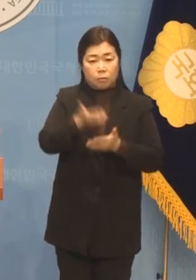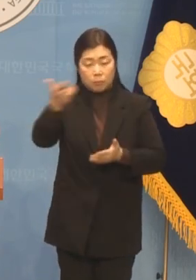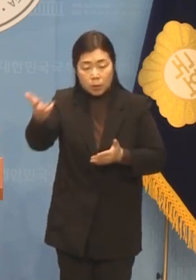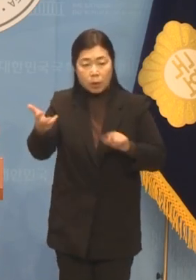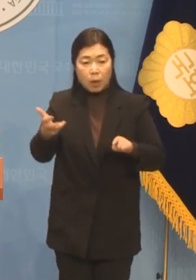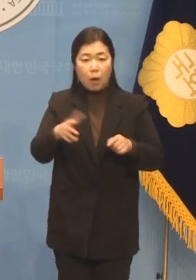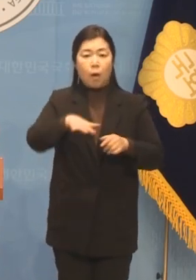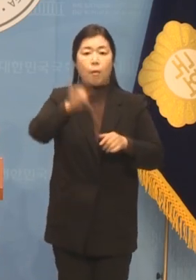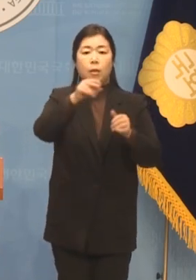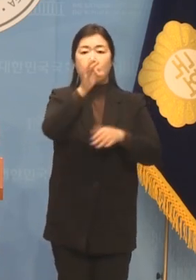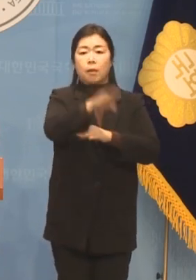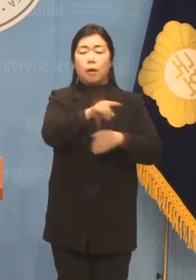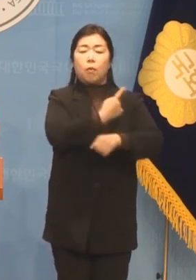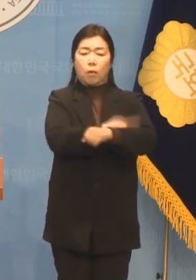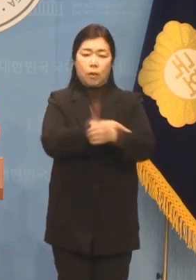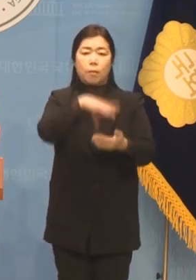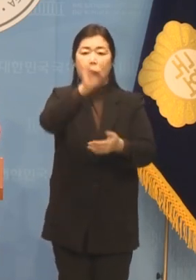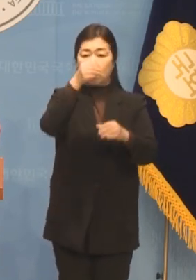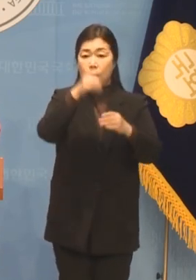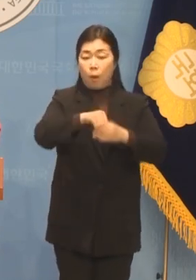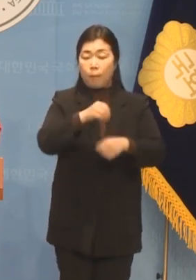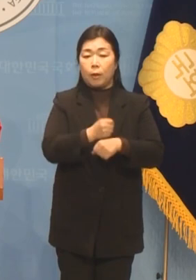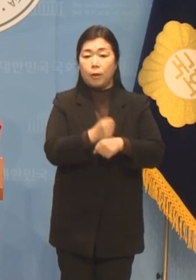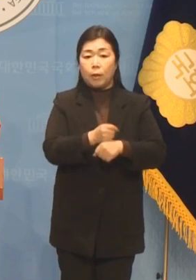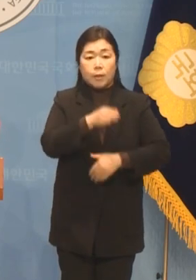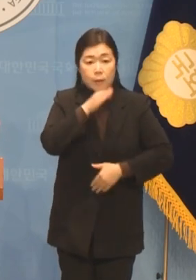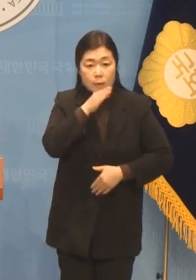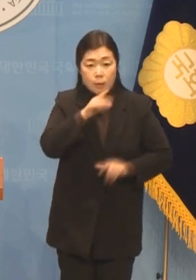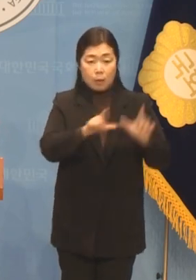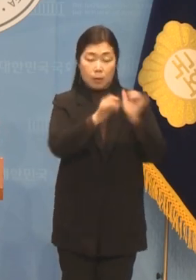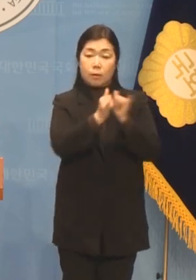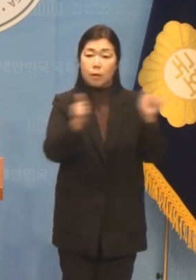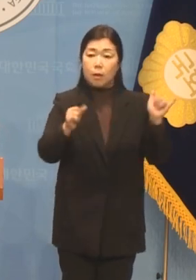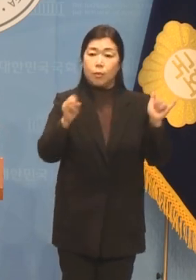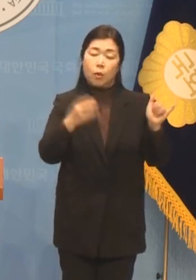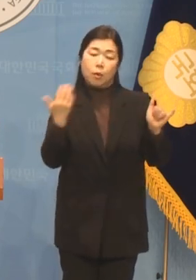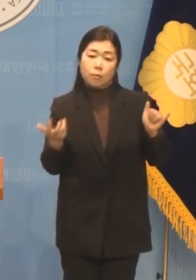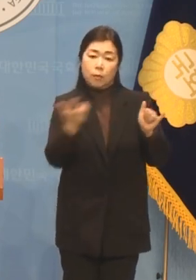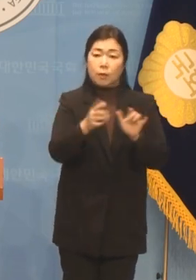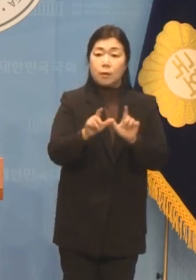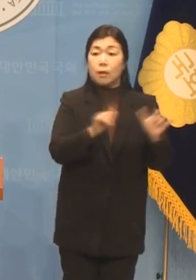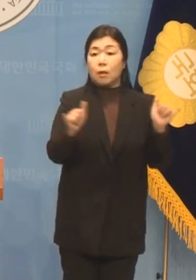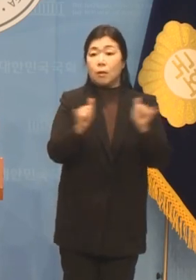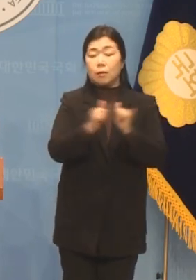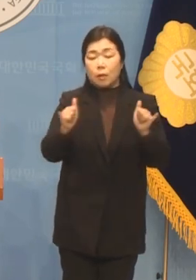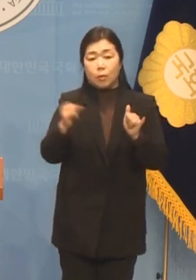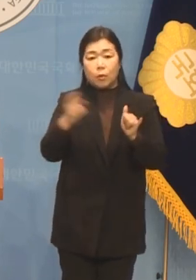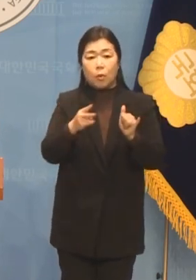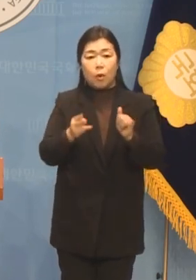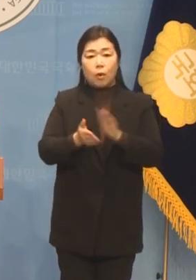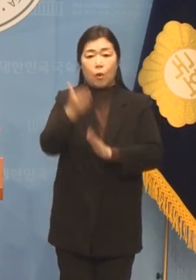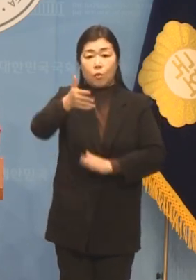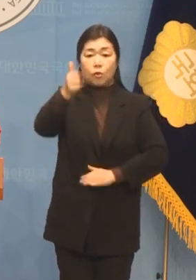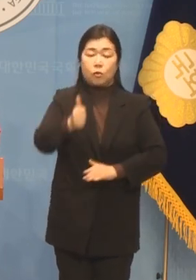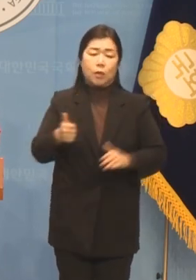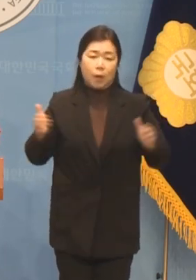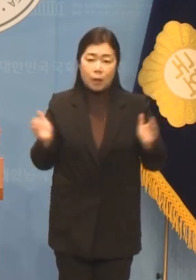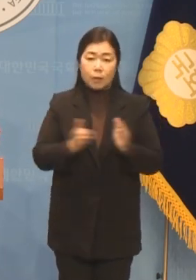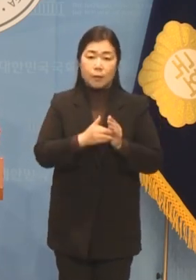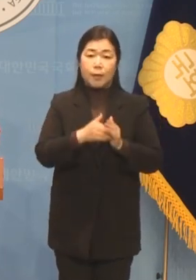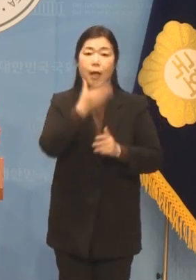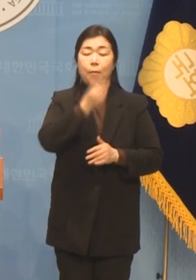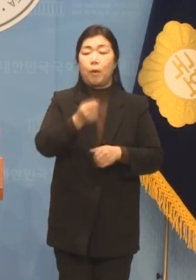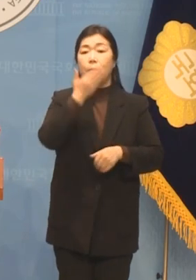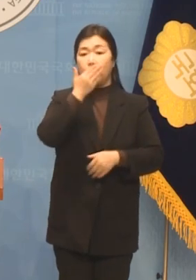안이 담겨 있습니다 실거주자와 임대인 그리고 세입자 모두 행복한 재건축 재개발이 될 수